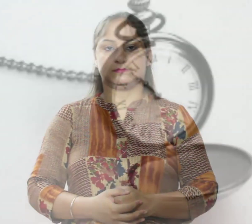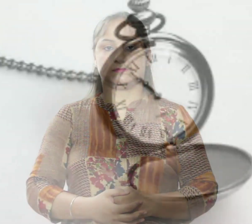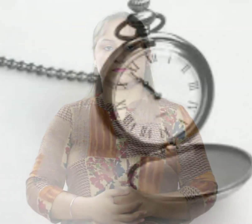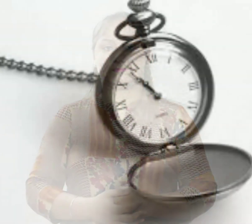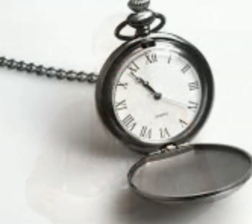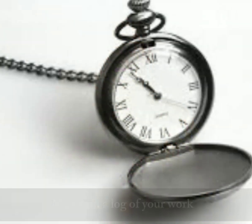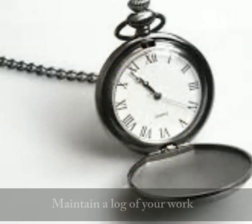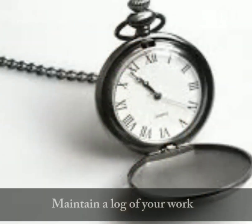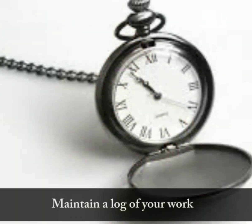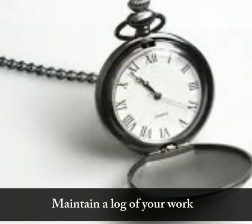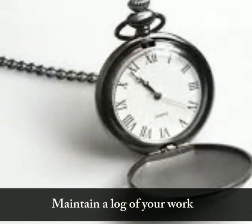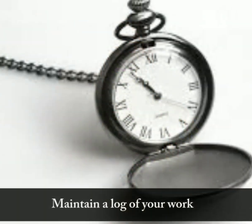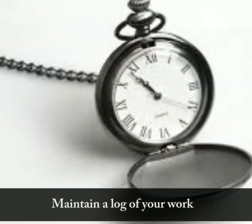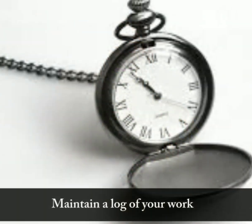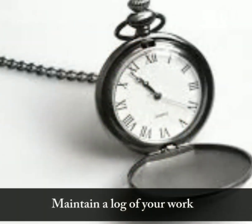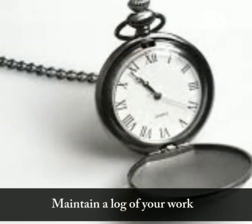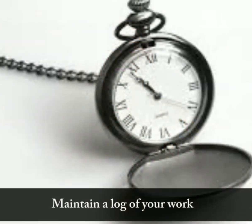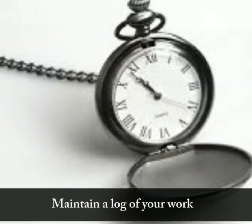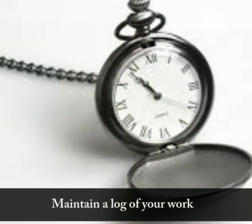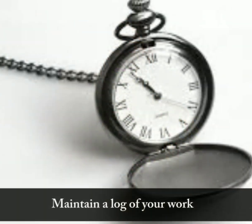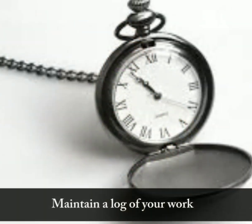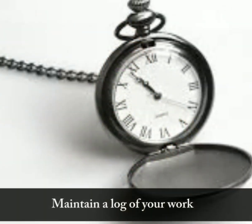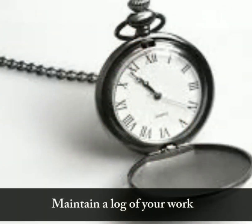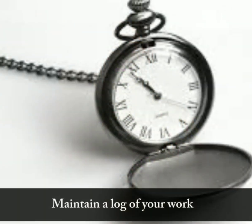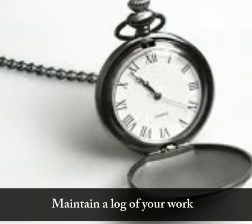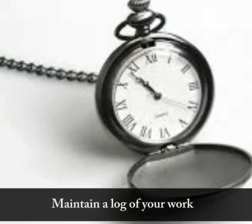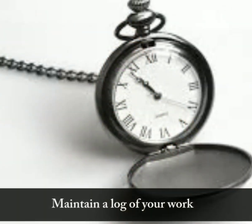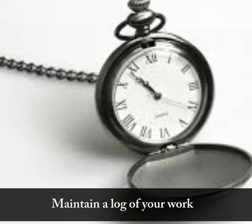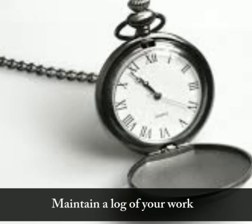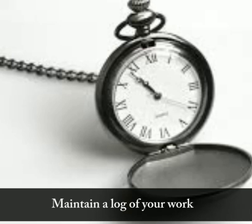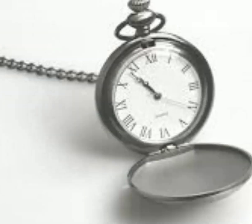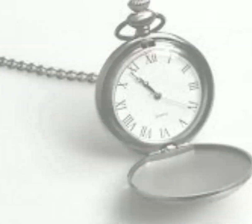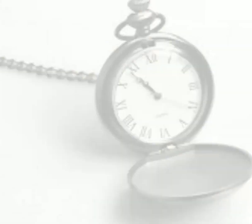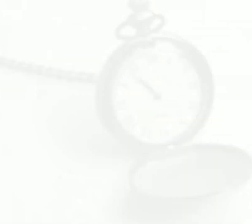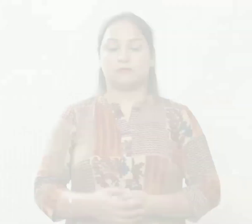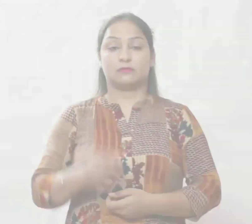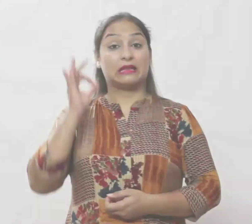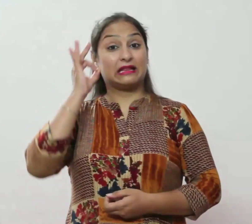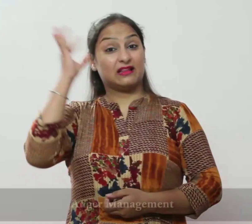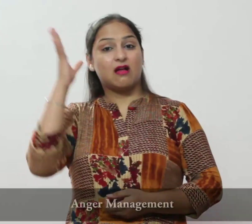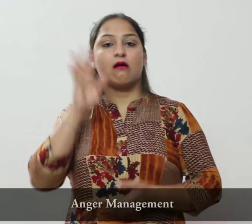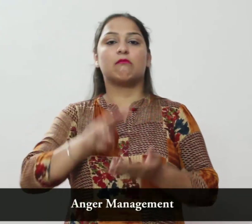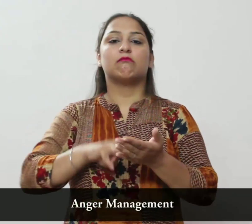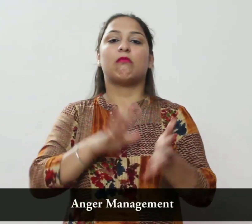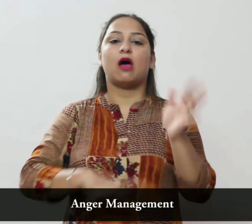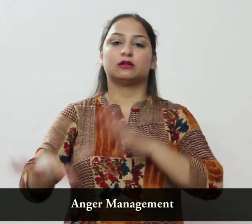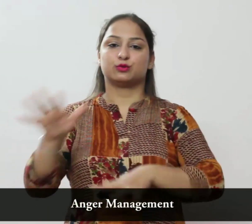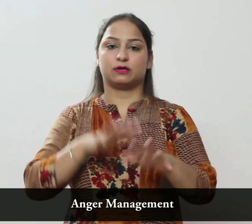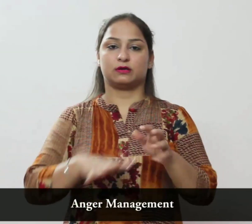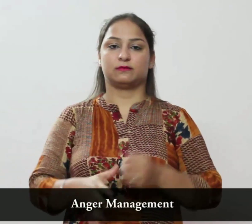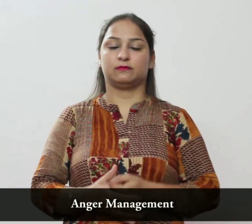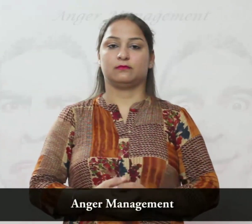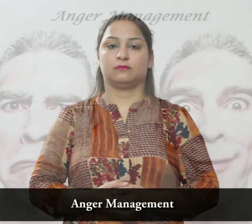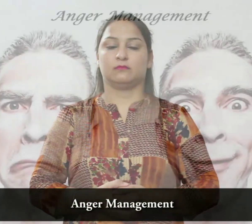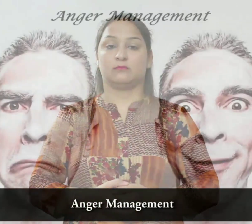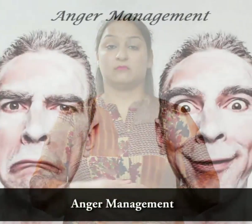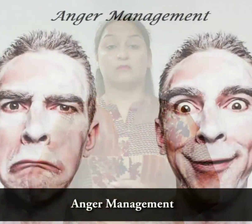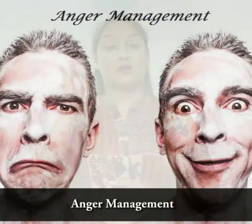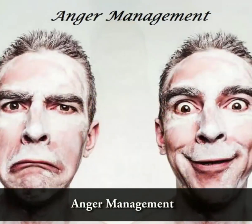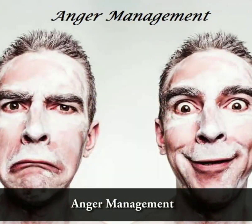ताला का विशलेशन करें कि आप कितने कुशल हैं और हर रोज कितना समय बरबाद होता है